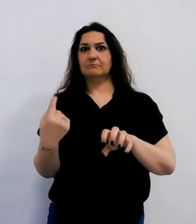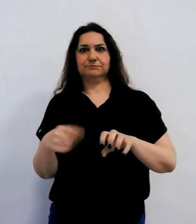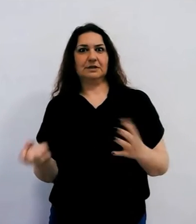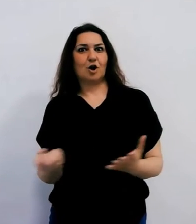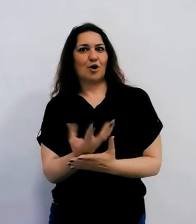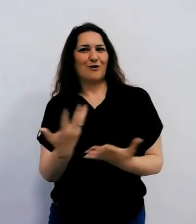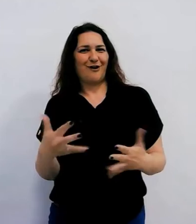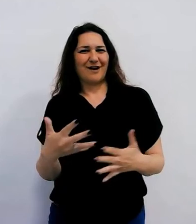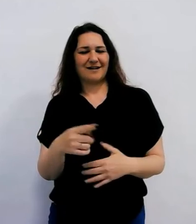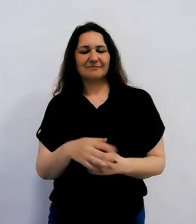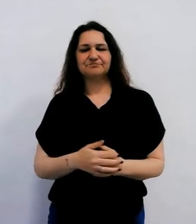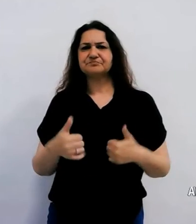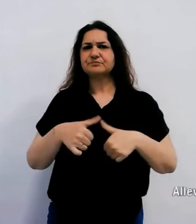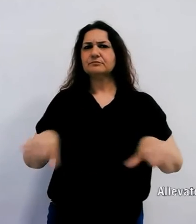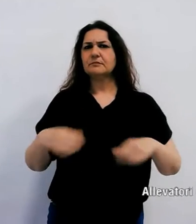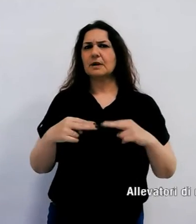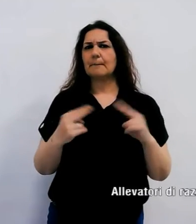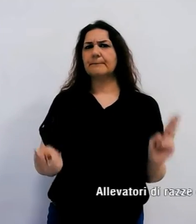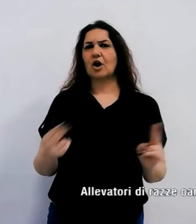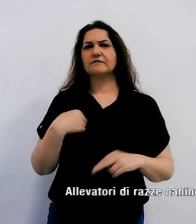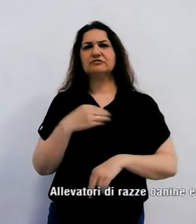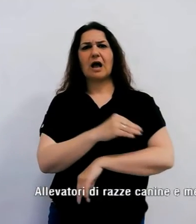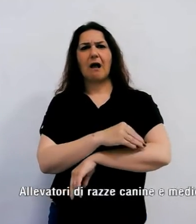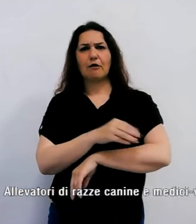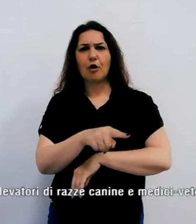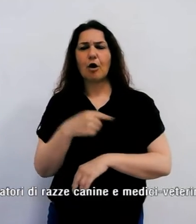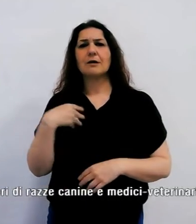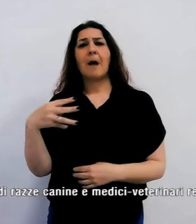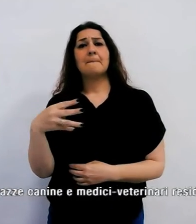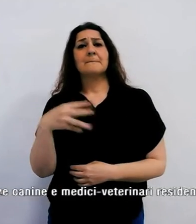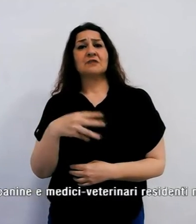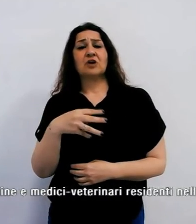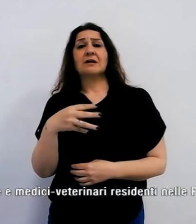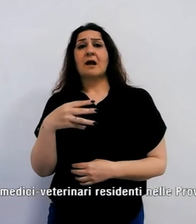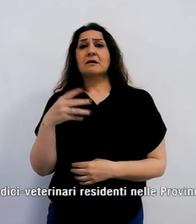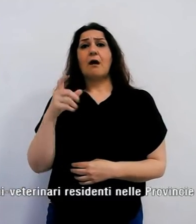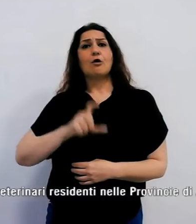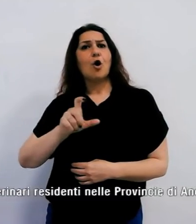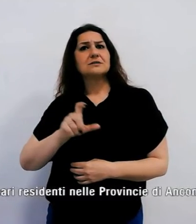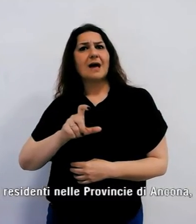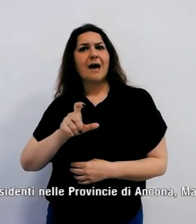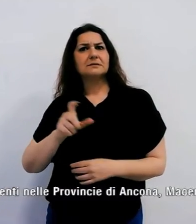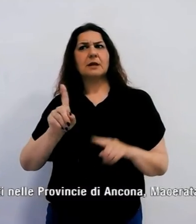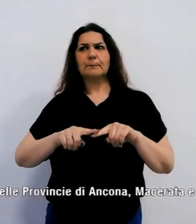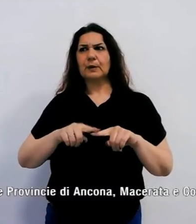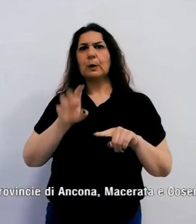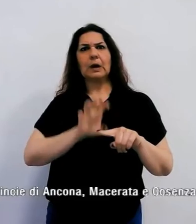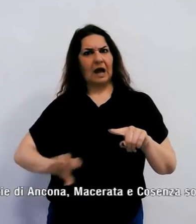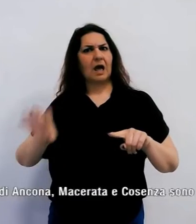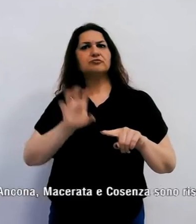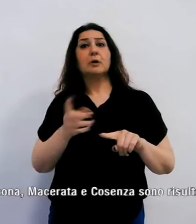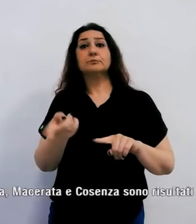residenti nelle province di Ancona, Macerata e Cosenza, ma anche in altre nuove regioni, compreso la Toscana,